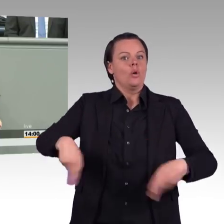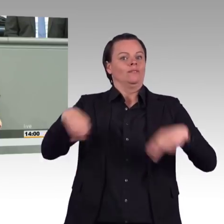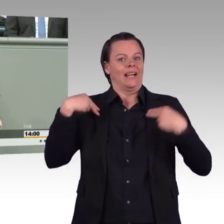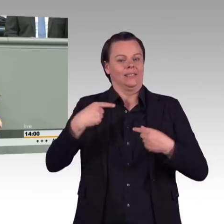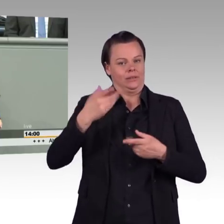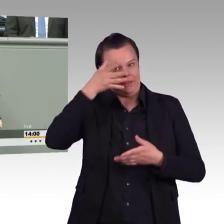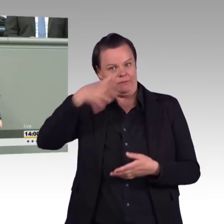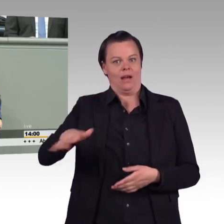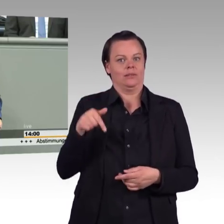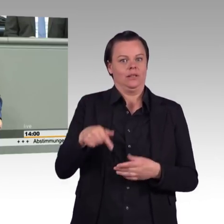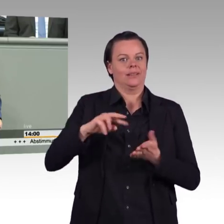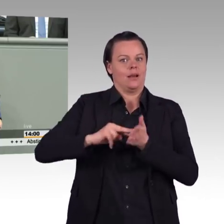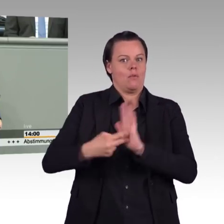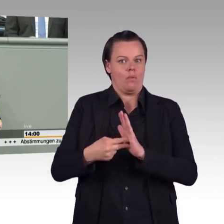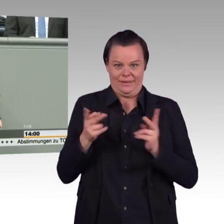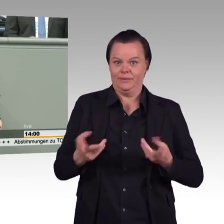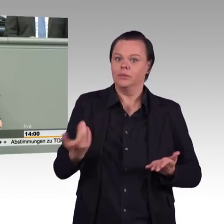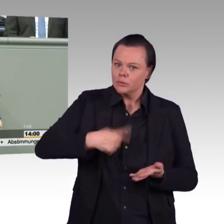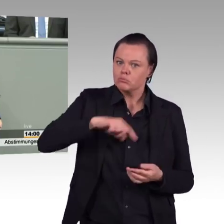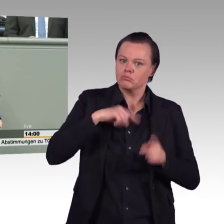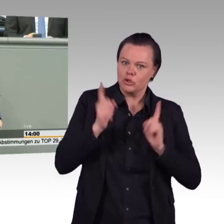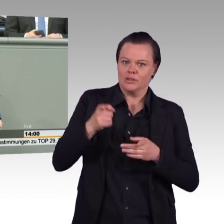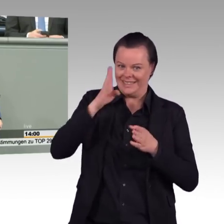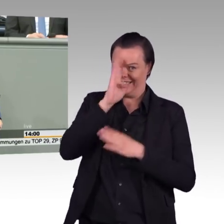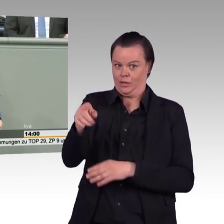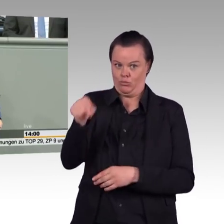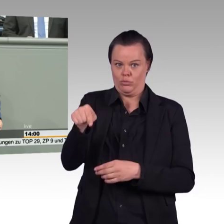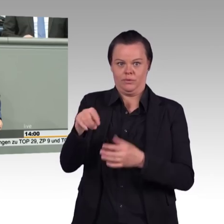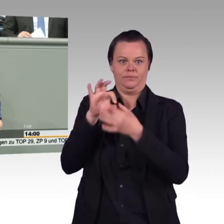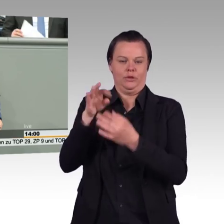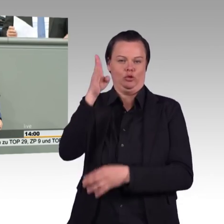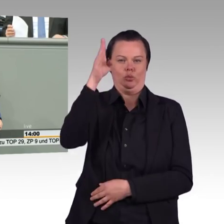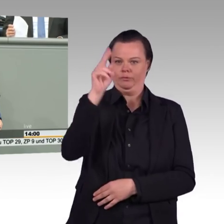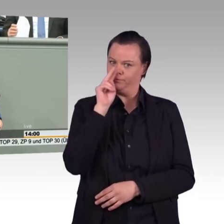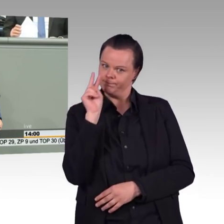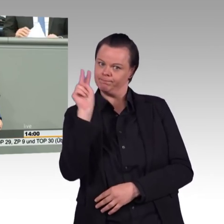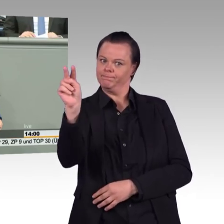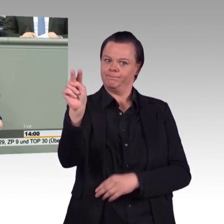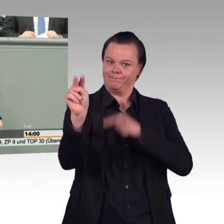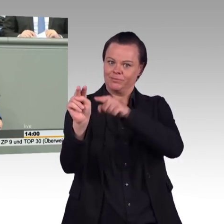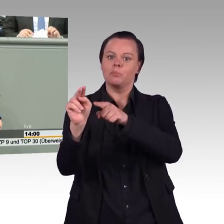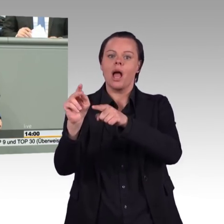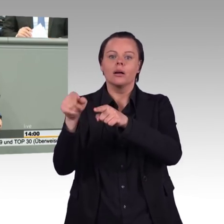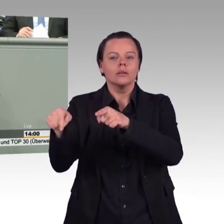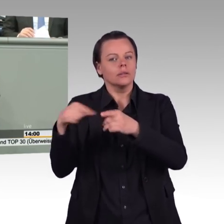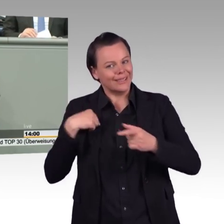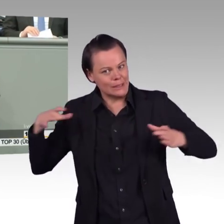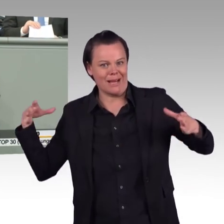Menschen mitgenommen, die Beschäftigten mitgenommen, die Gewerkschaften, die Umweltverbände, die Energiewirtschaft. Wir haben uns sie an einen Tisch geholt und gesagt, lasst uns